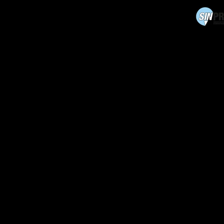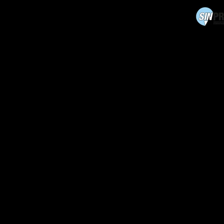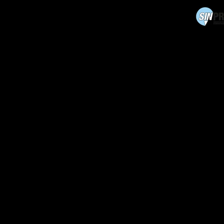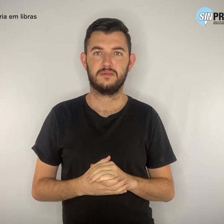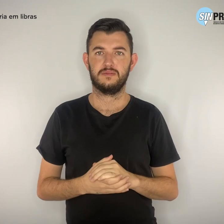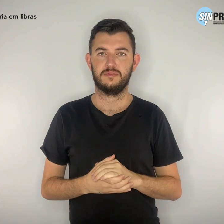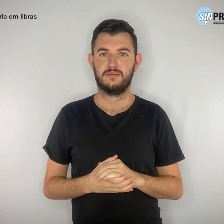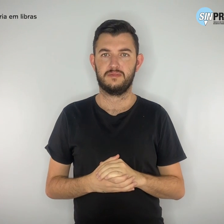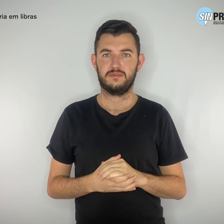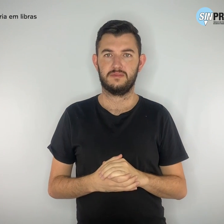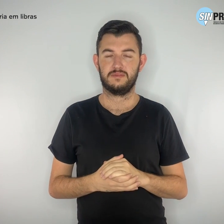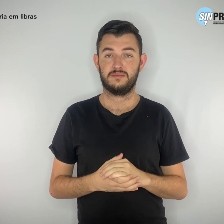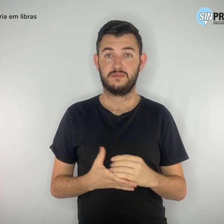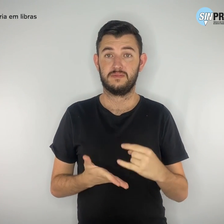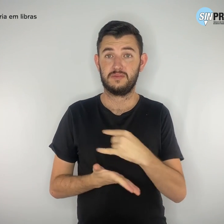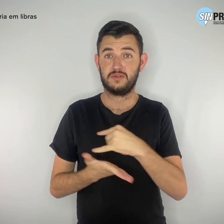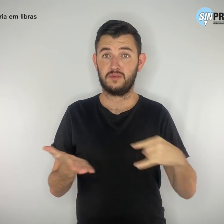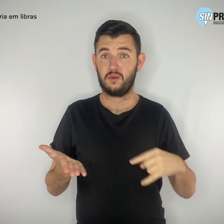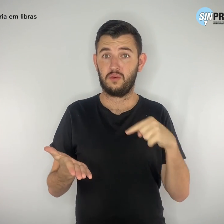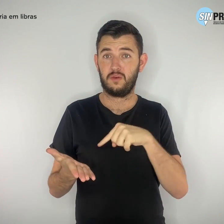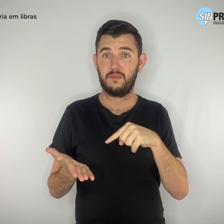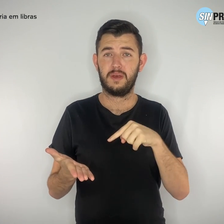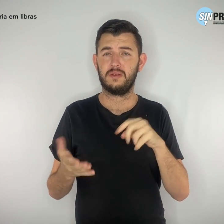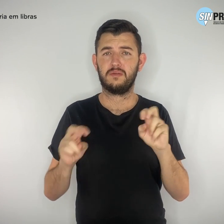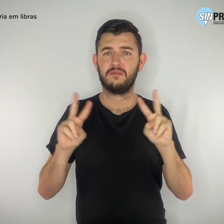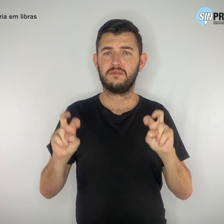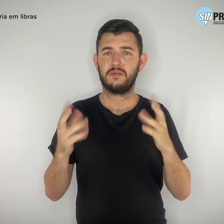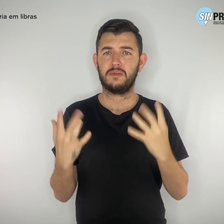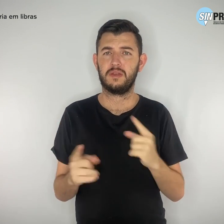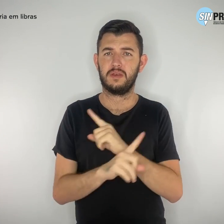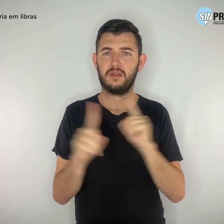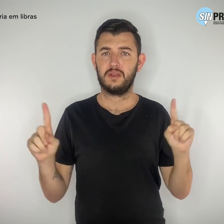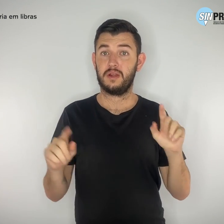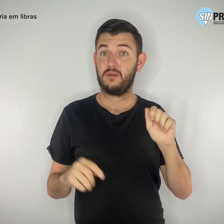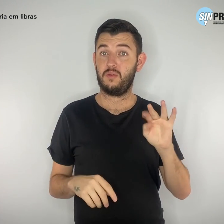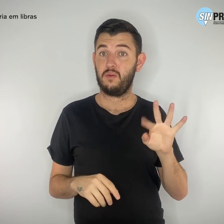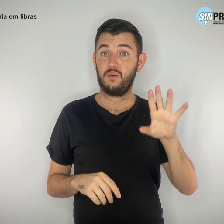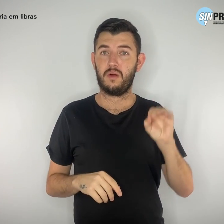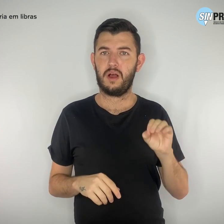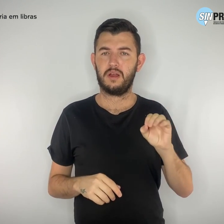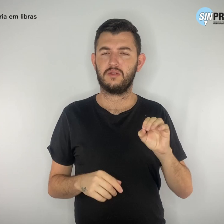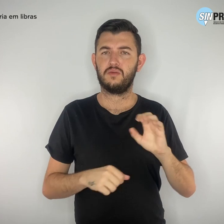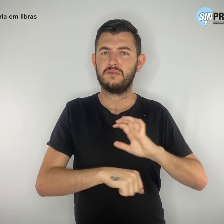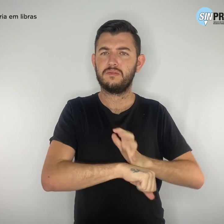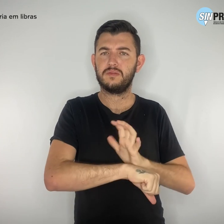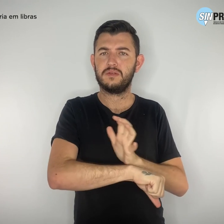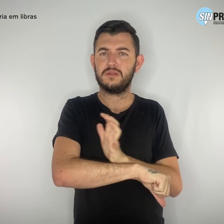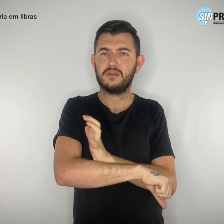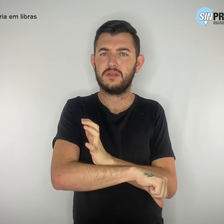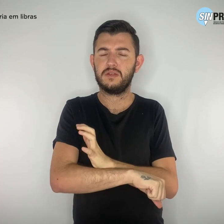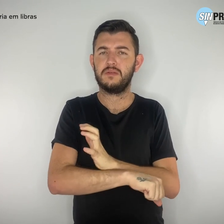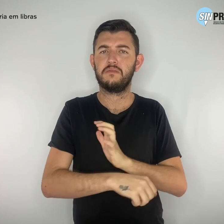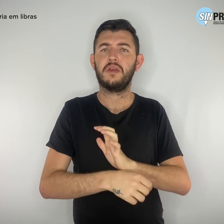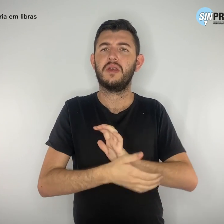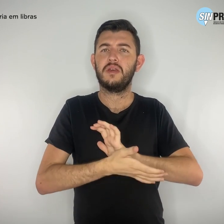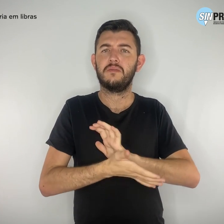Nota de repúdio contra o ato de racismo e misoginia no Centro de Ensino Médio 9 de Ceilândia.